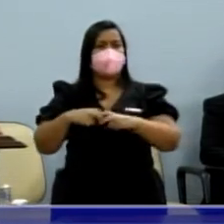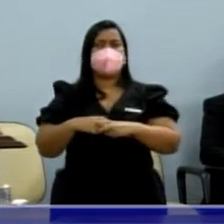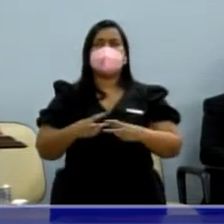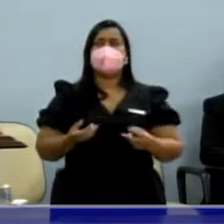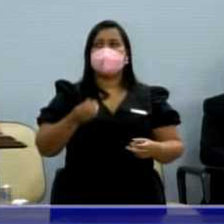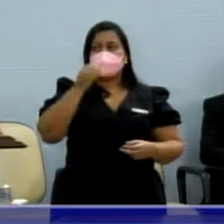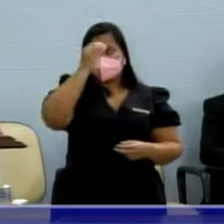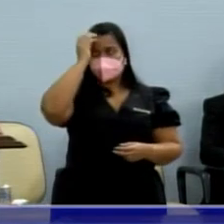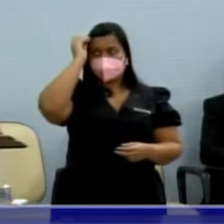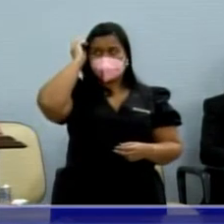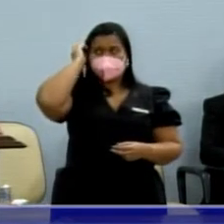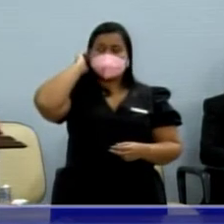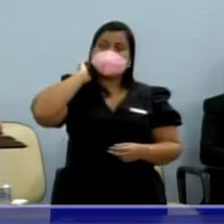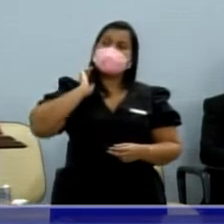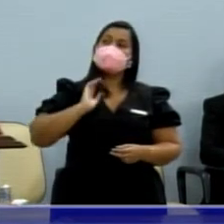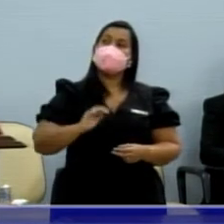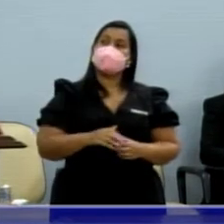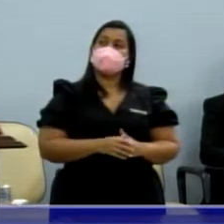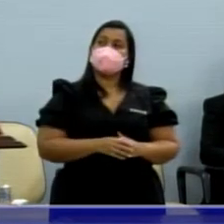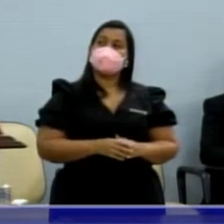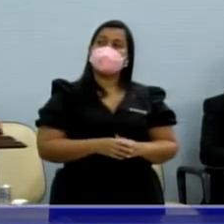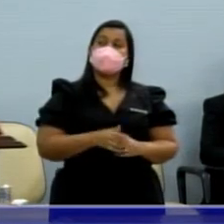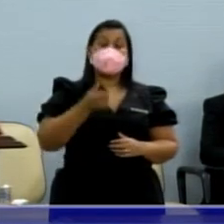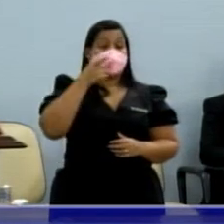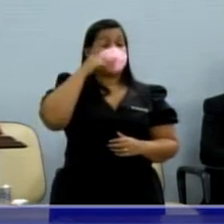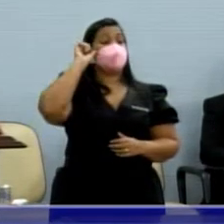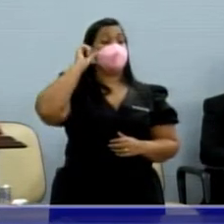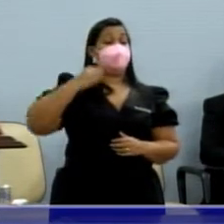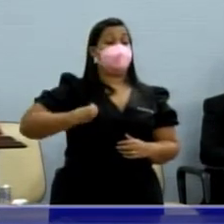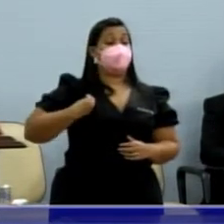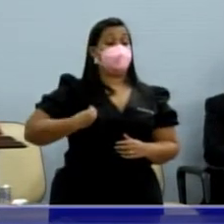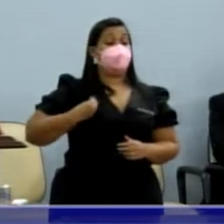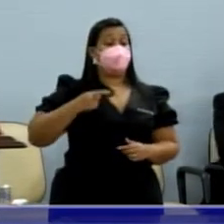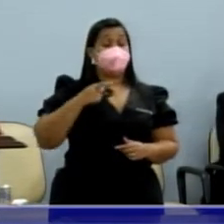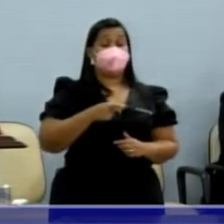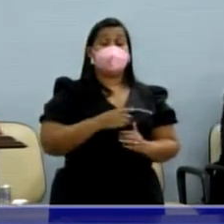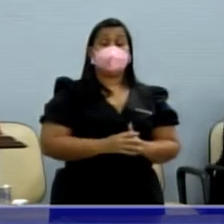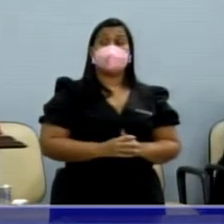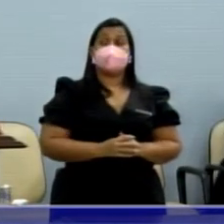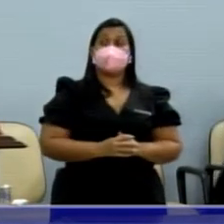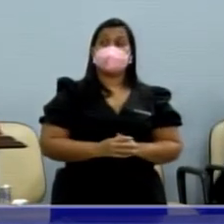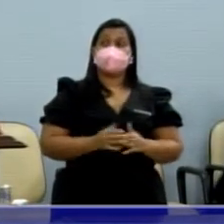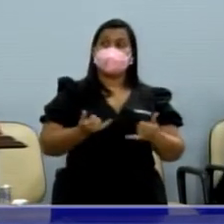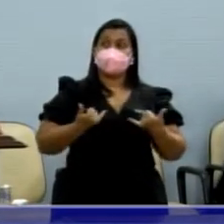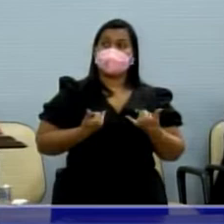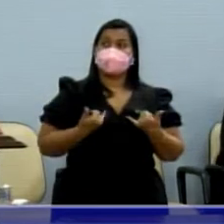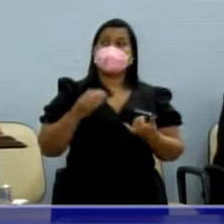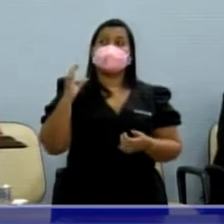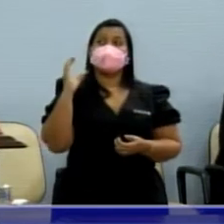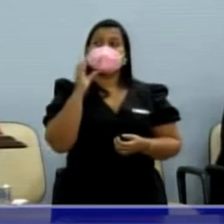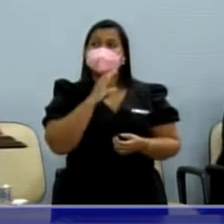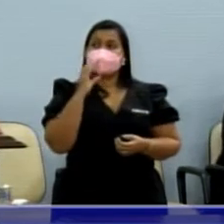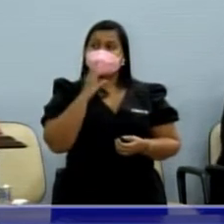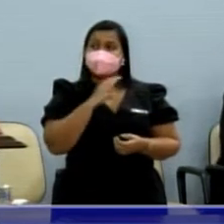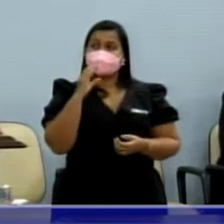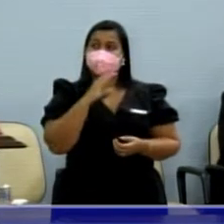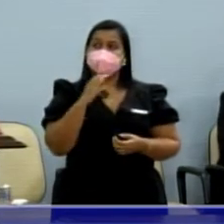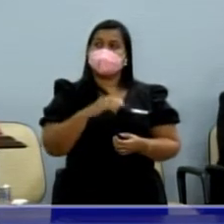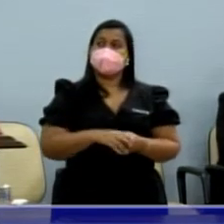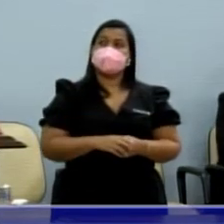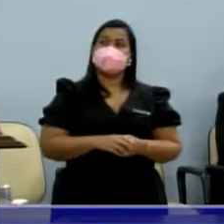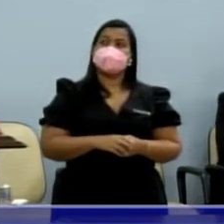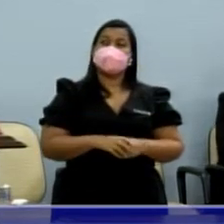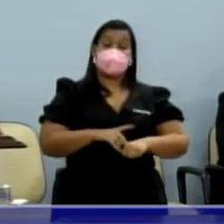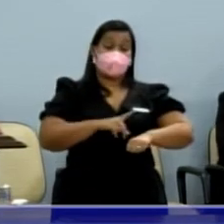a vereadora Karina estava lá, não vereadora? Falaram que rapidamente, o tempo não está